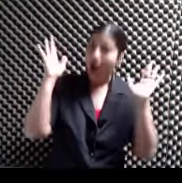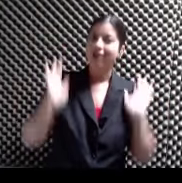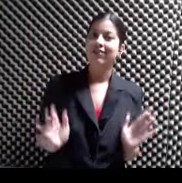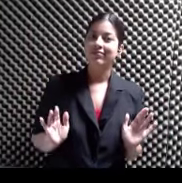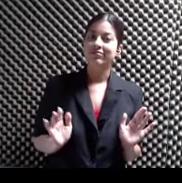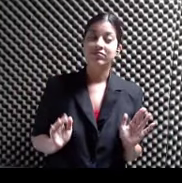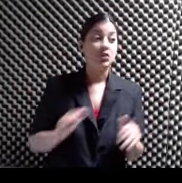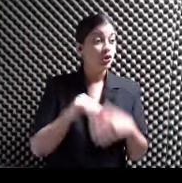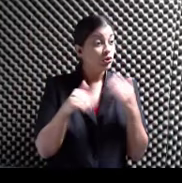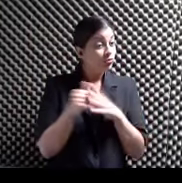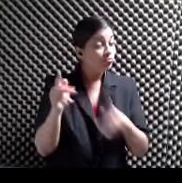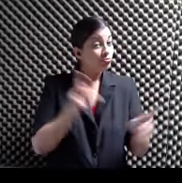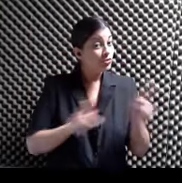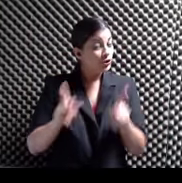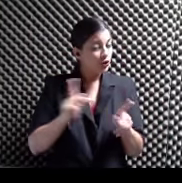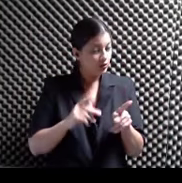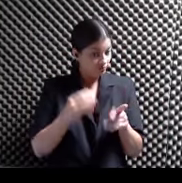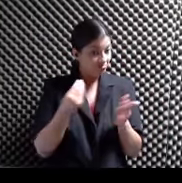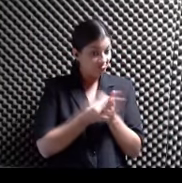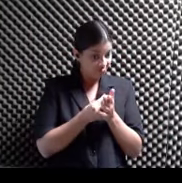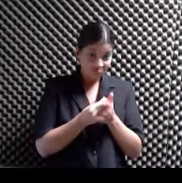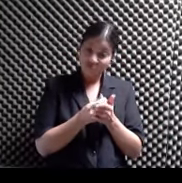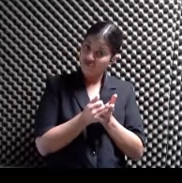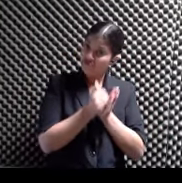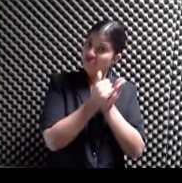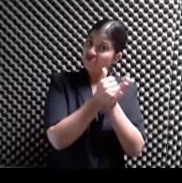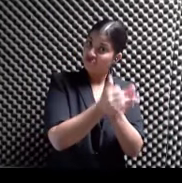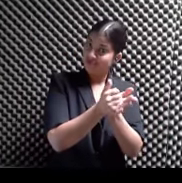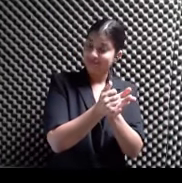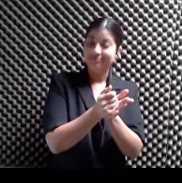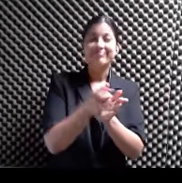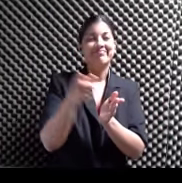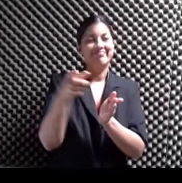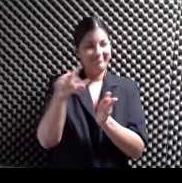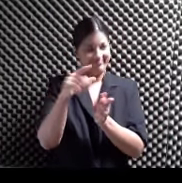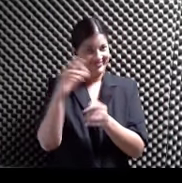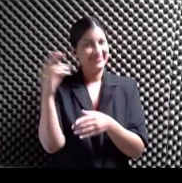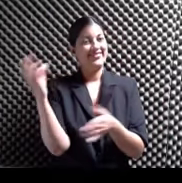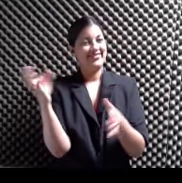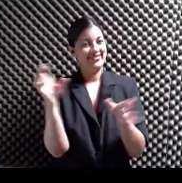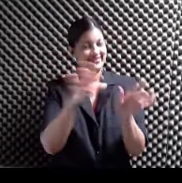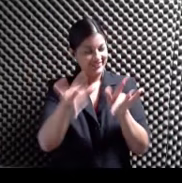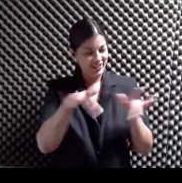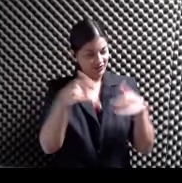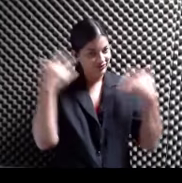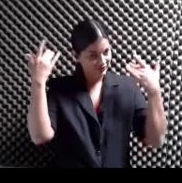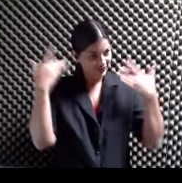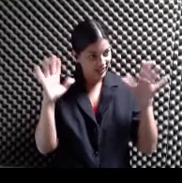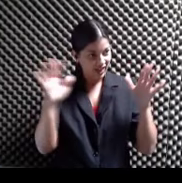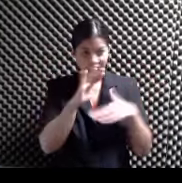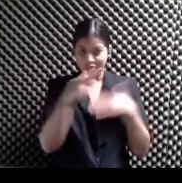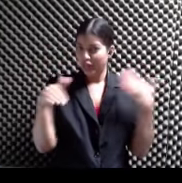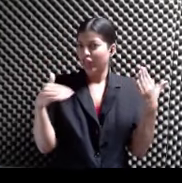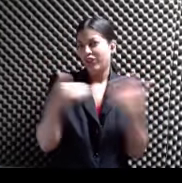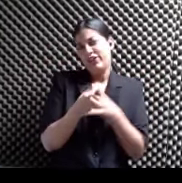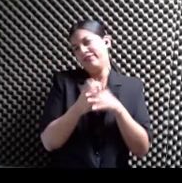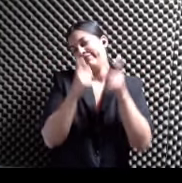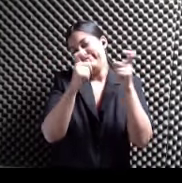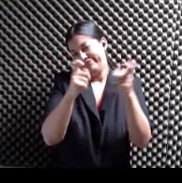aportaciones Sus donaciones Ya les está llegando El disco Con todos los gifs De acuerdo a